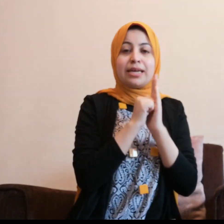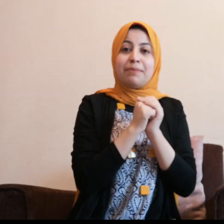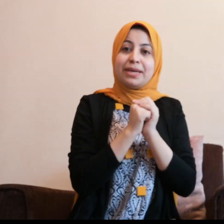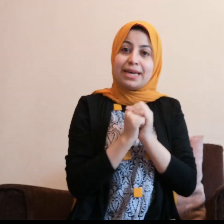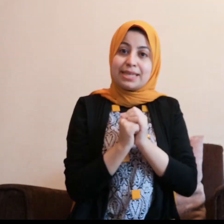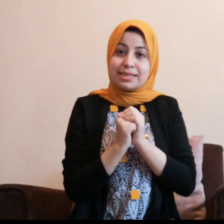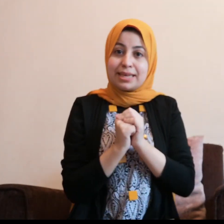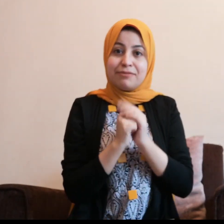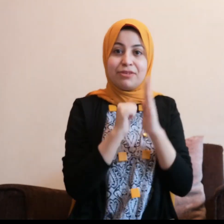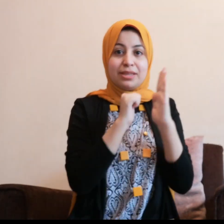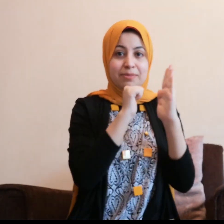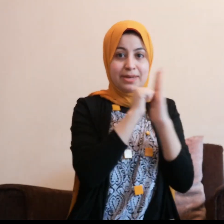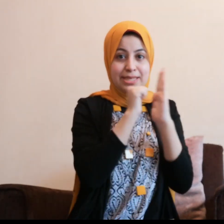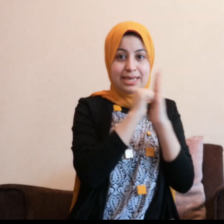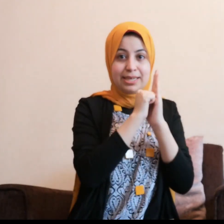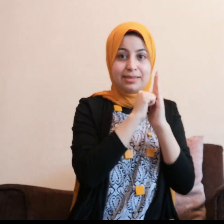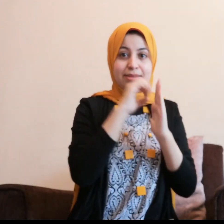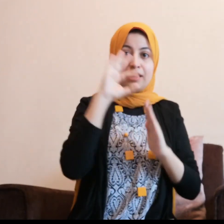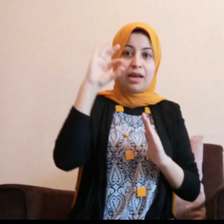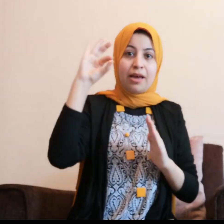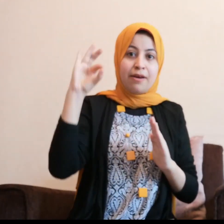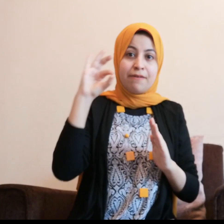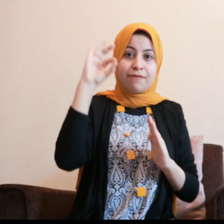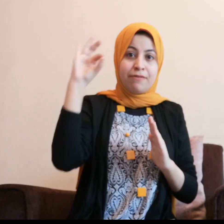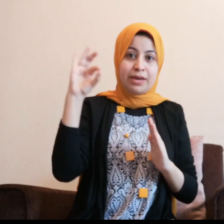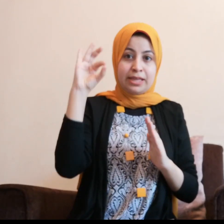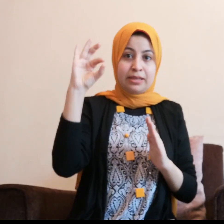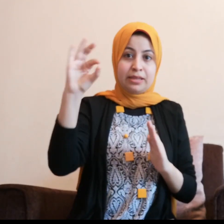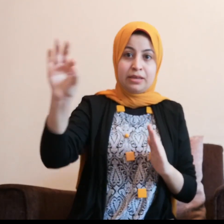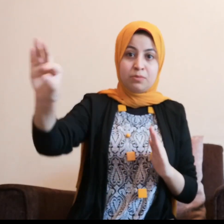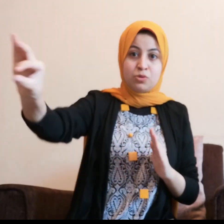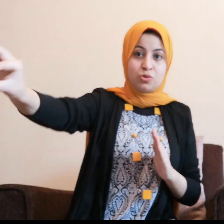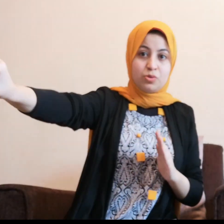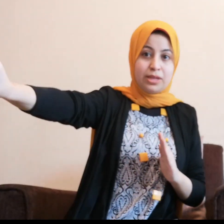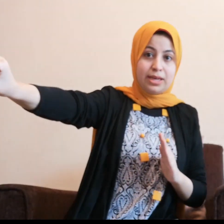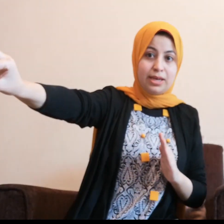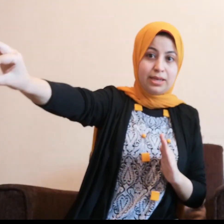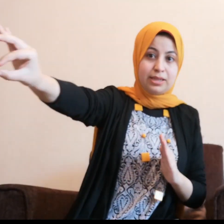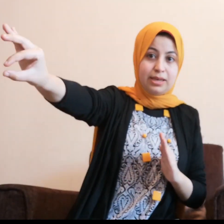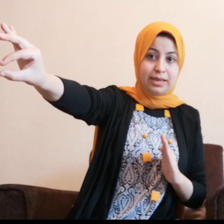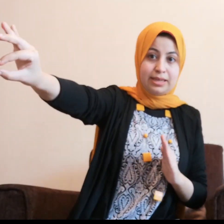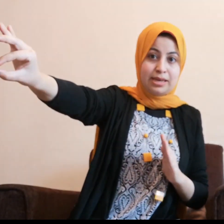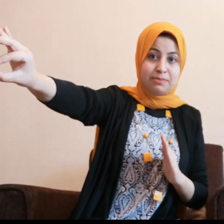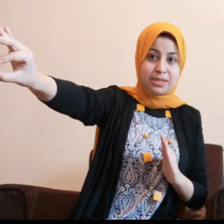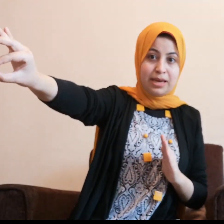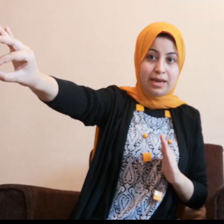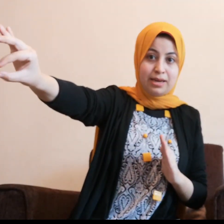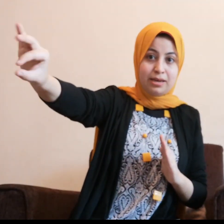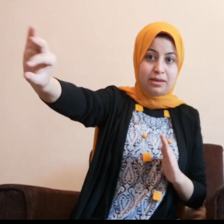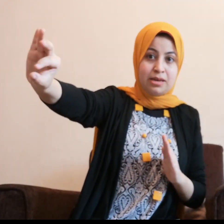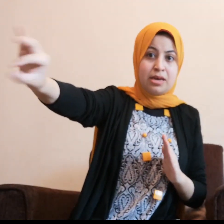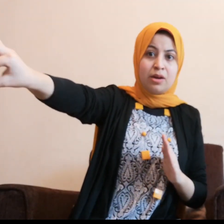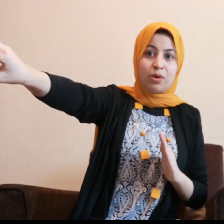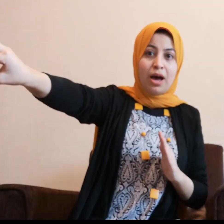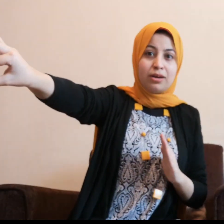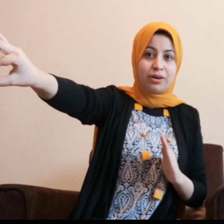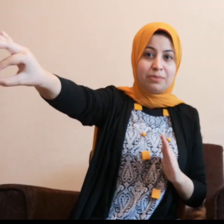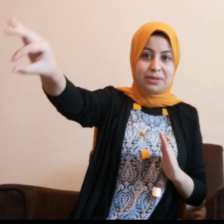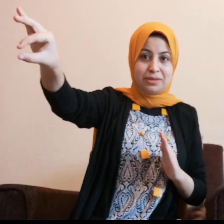لما اجي اسأل ساكن فين تبقى ساكن فين بصوا اده كده انا انا مسك حاجة لقى الحجر اللي بي